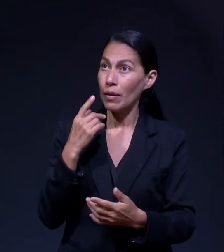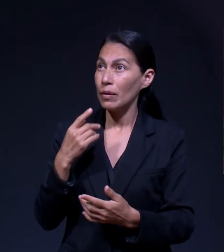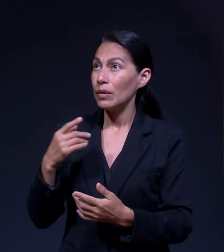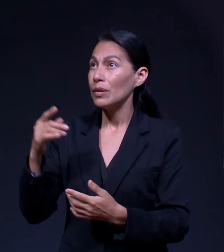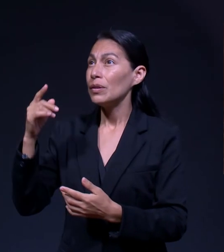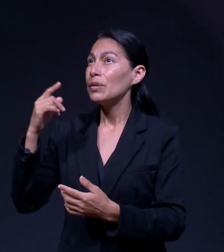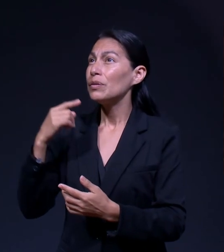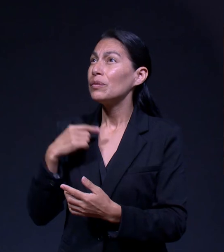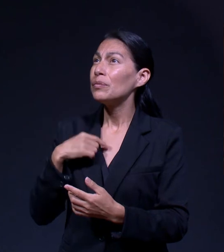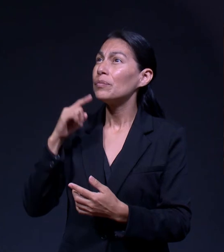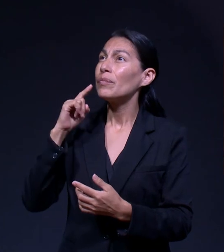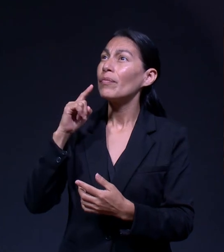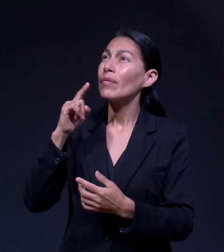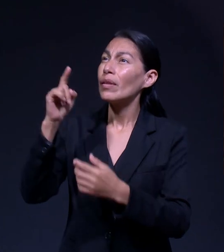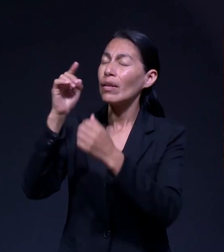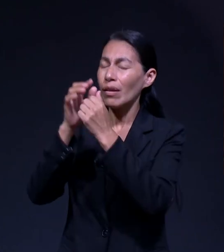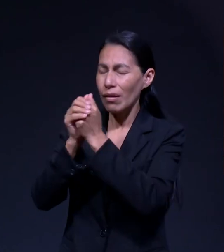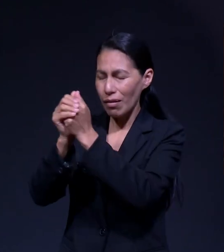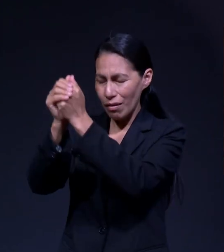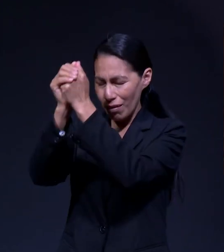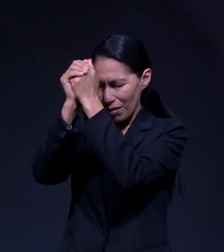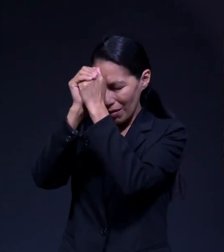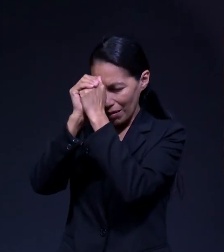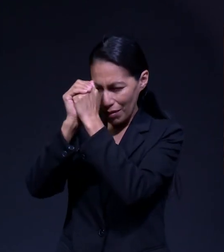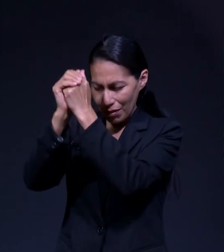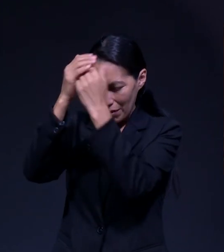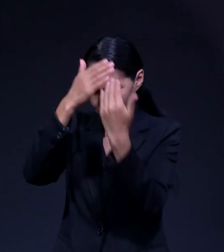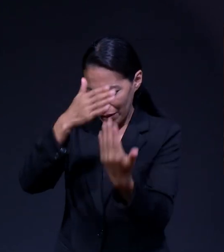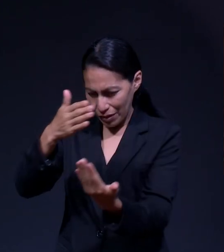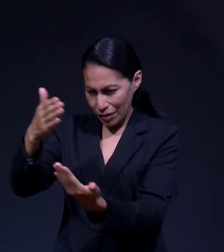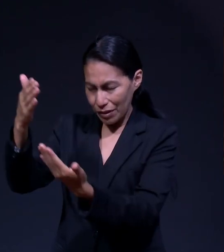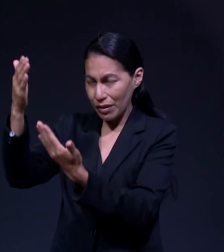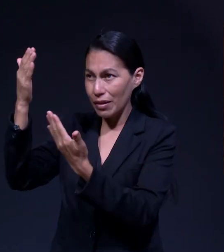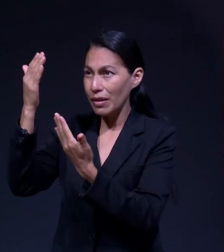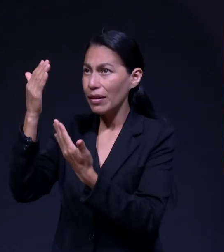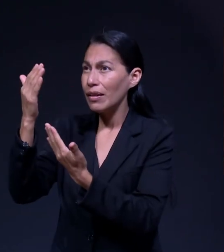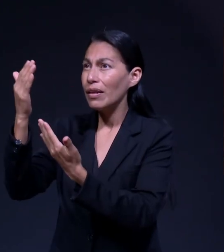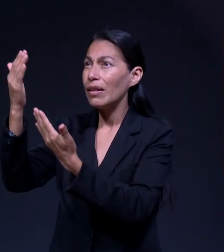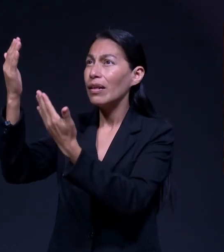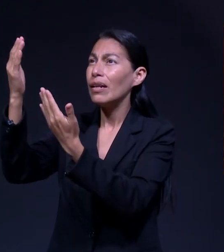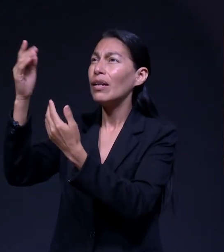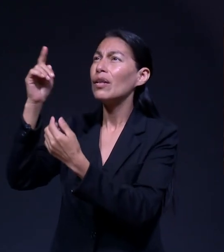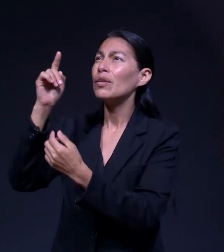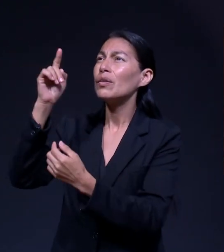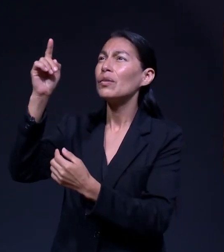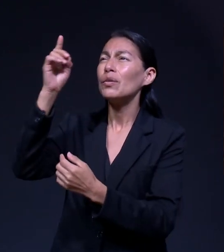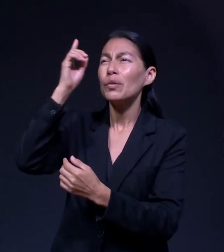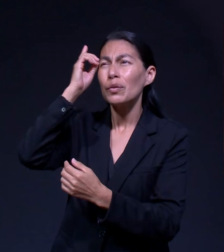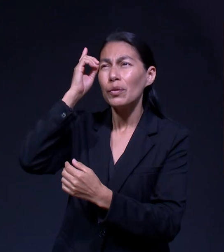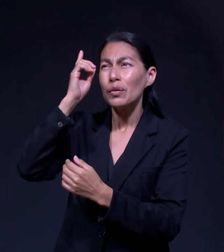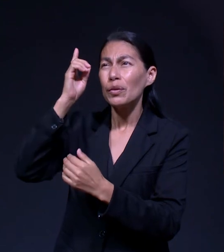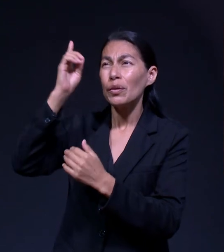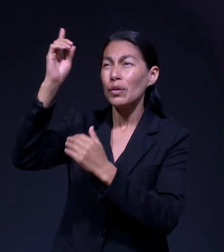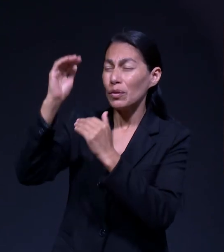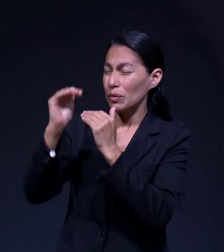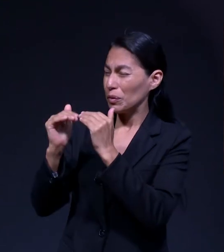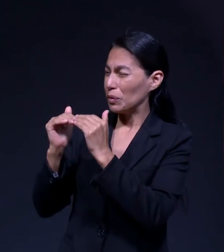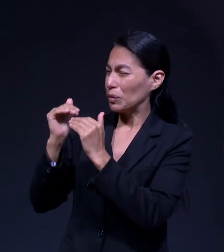Te Alabaré Subrime Dios Tus Obras